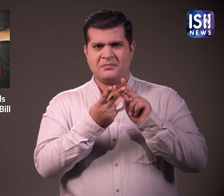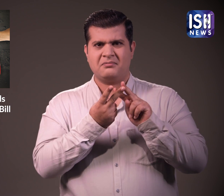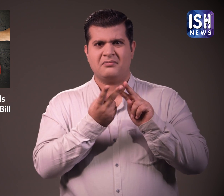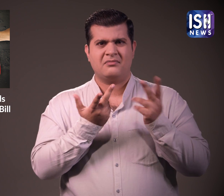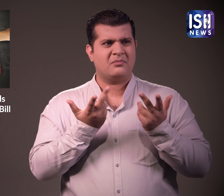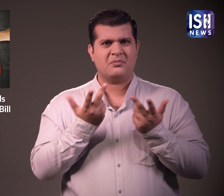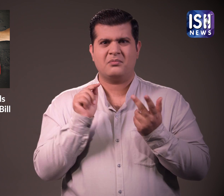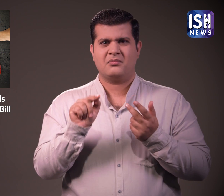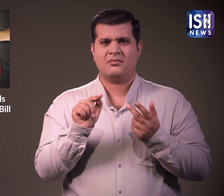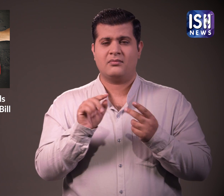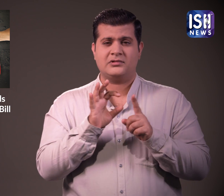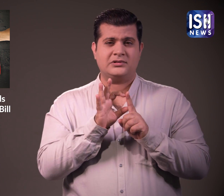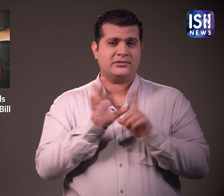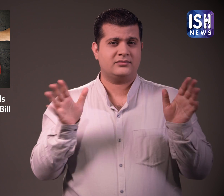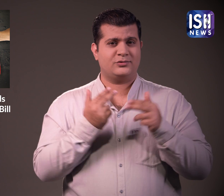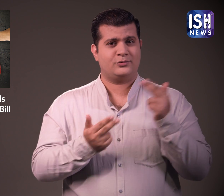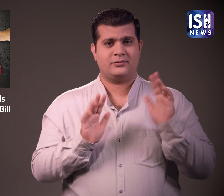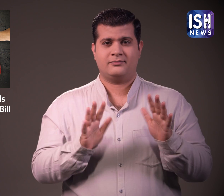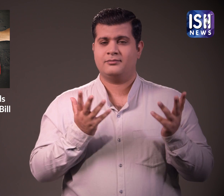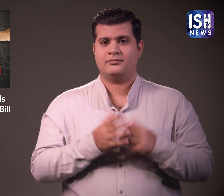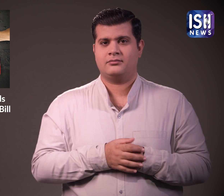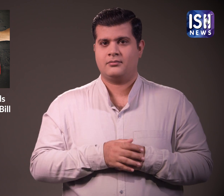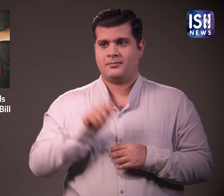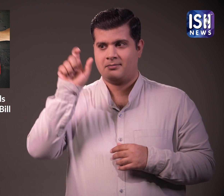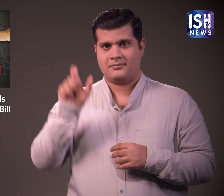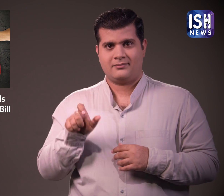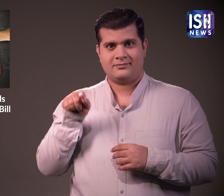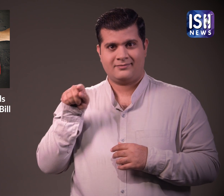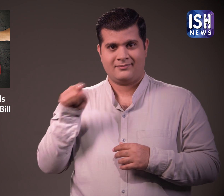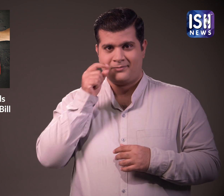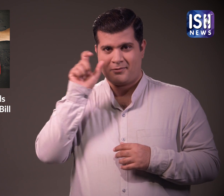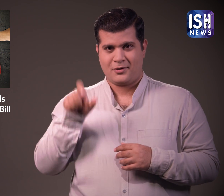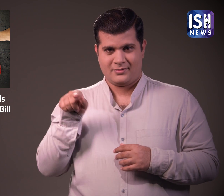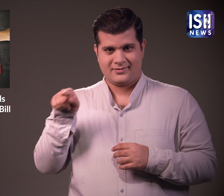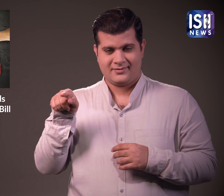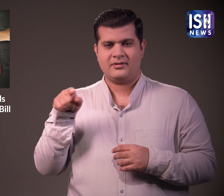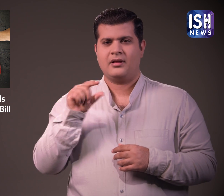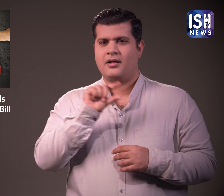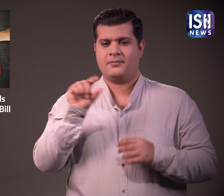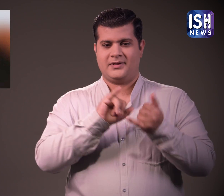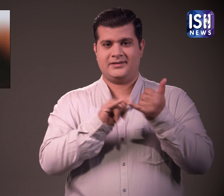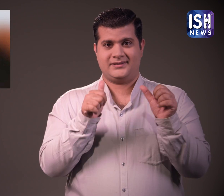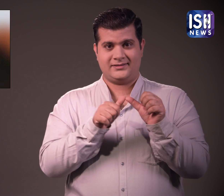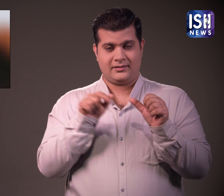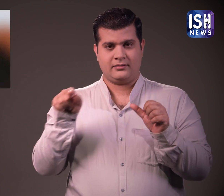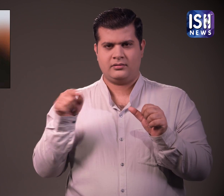ये बहुत दुखत कहानी थी पिछले हफ़ते मुंबई के गोवन्डी में